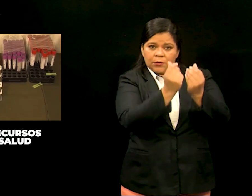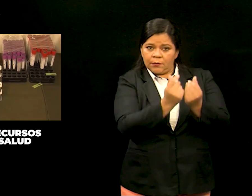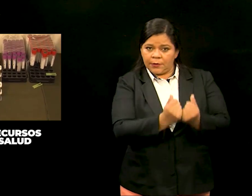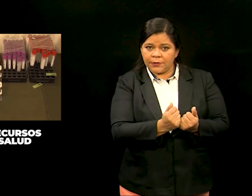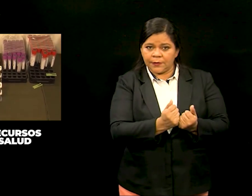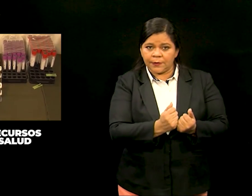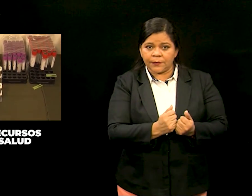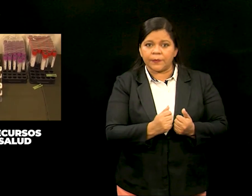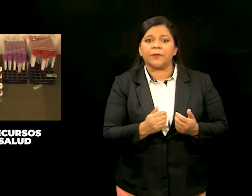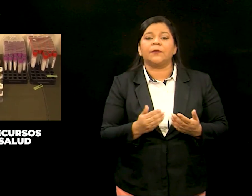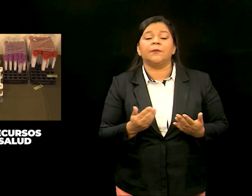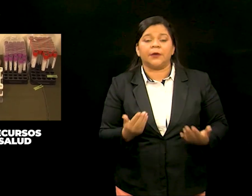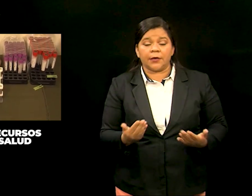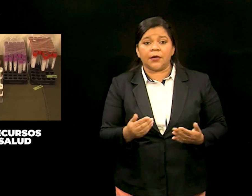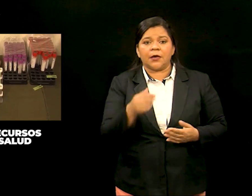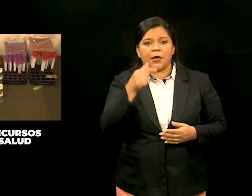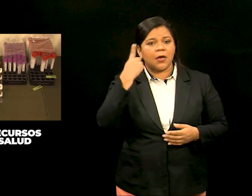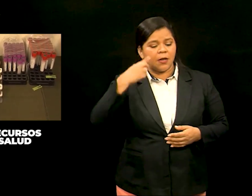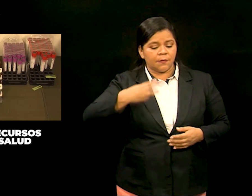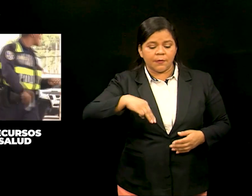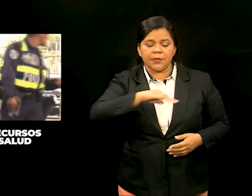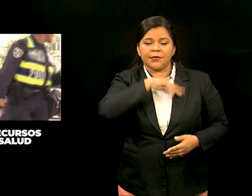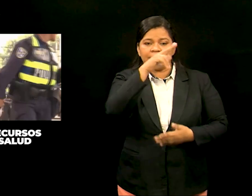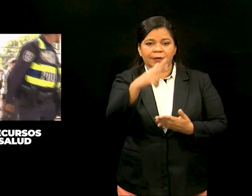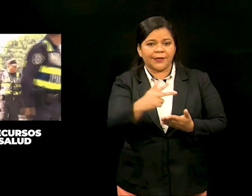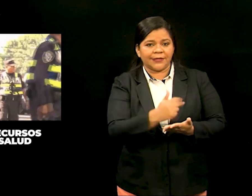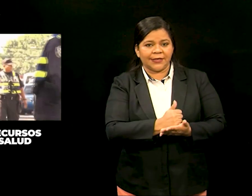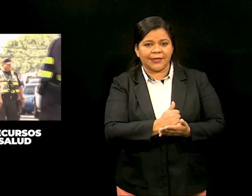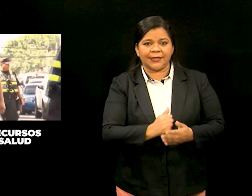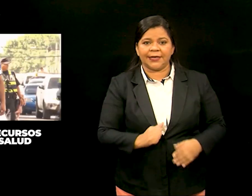Especial del Presupuesto por el Ministro de Hacienda.